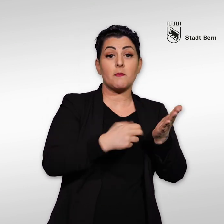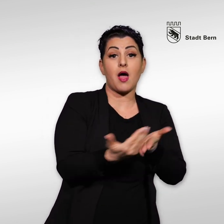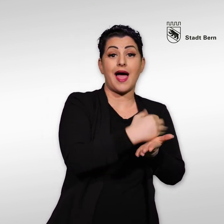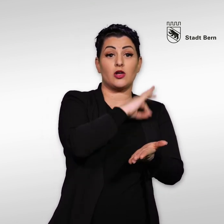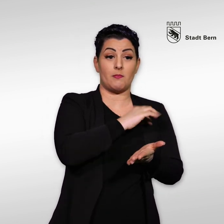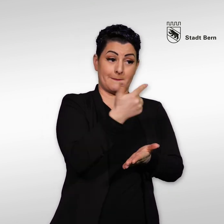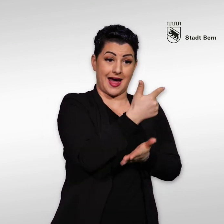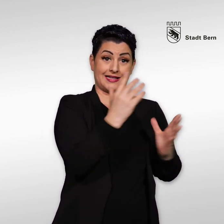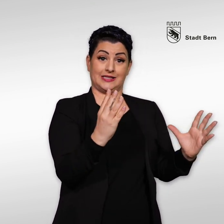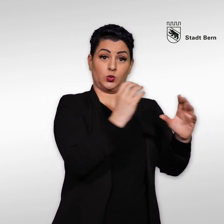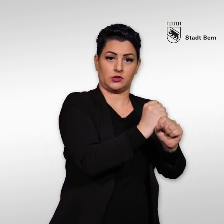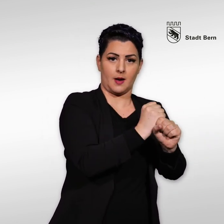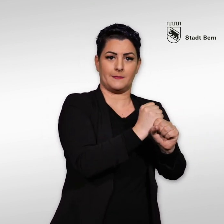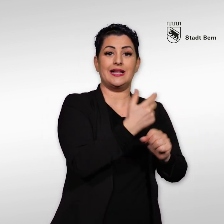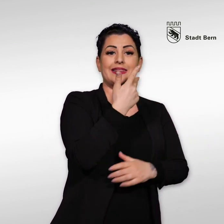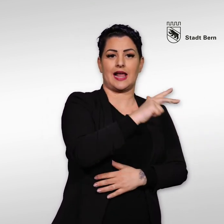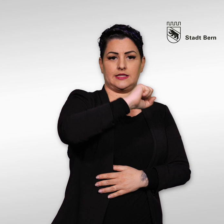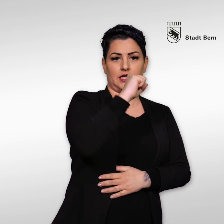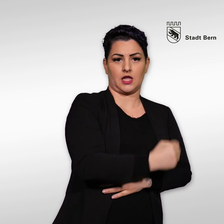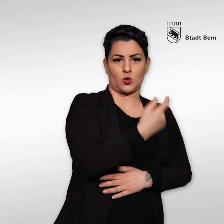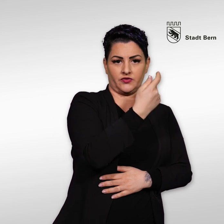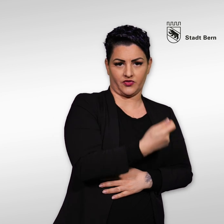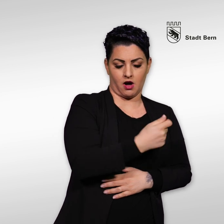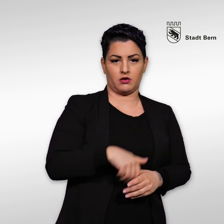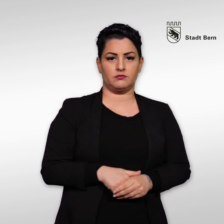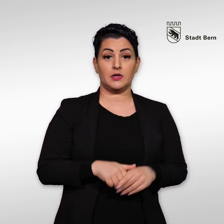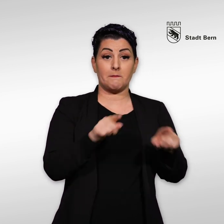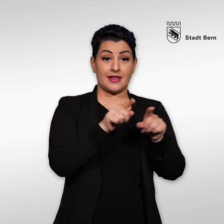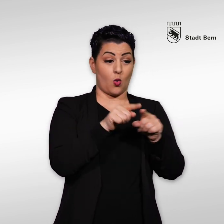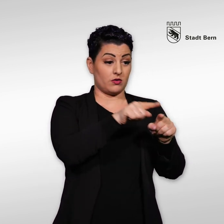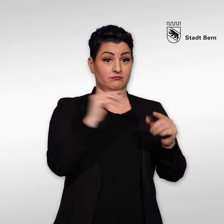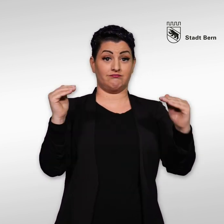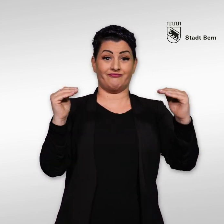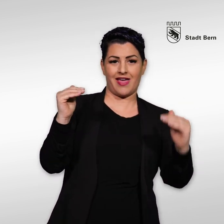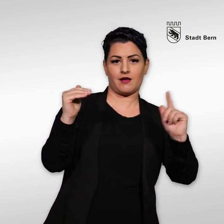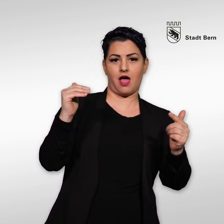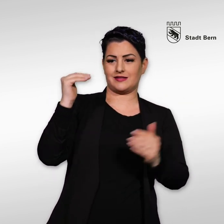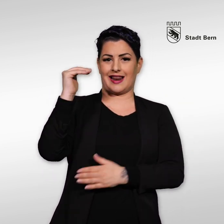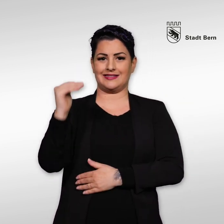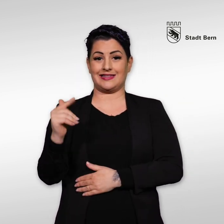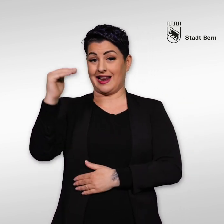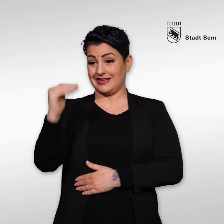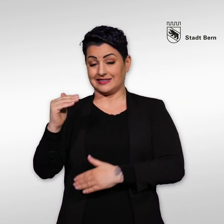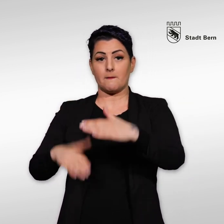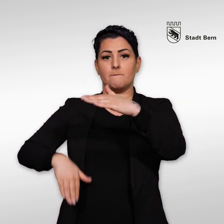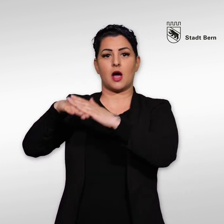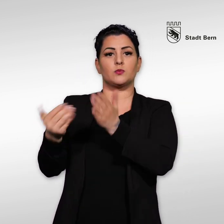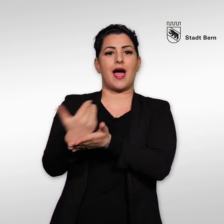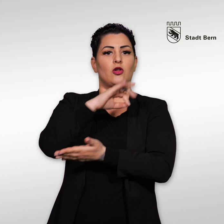30.000 Franken. Das ist weniger als das maximale Einkommen, 33.000 Franken, das